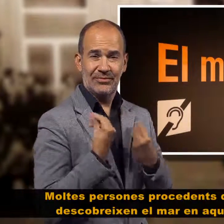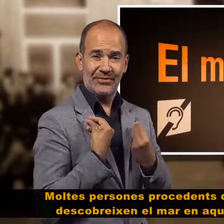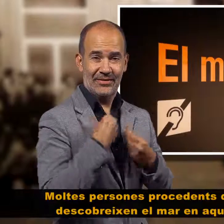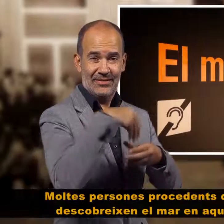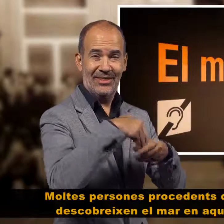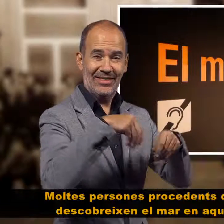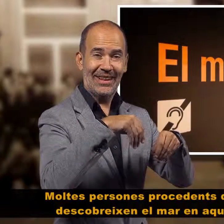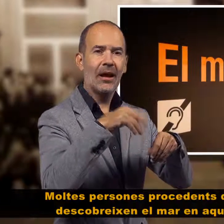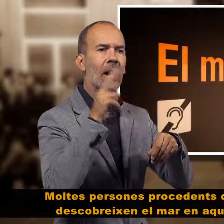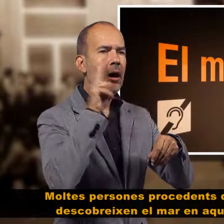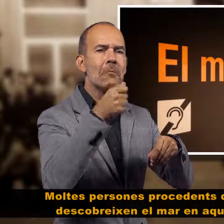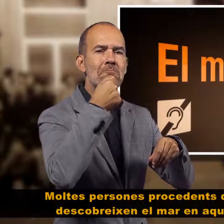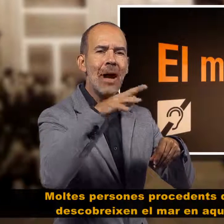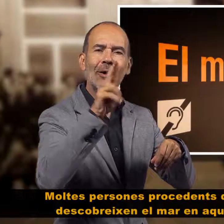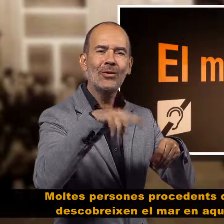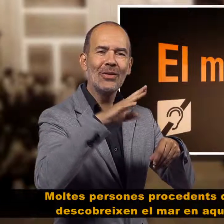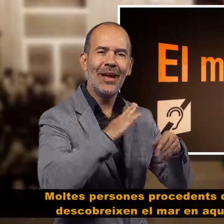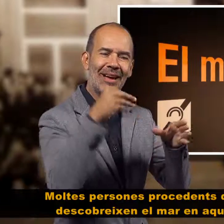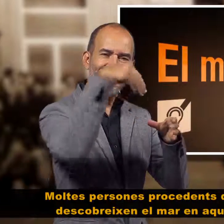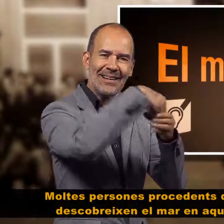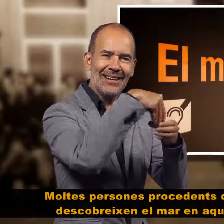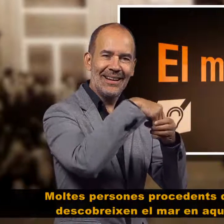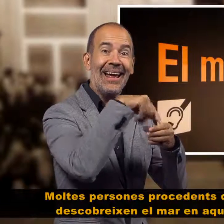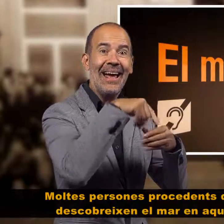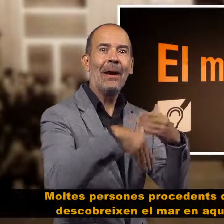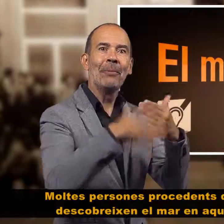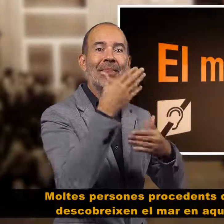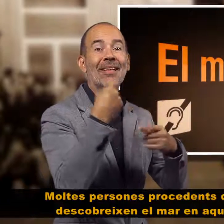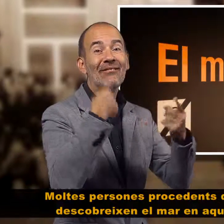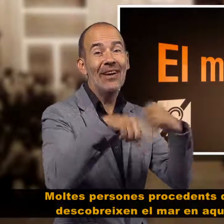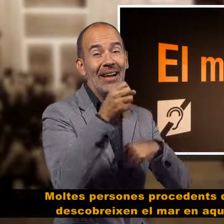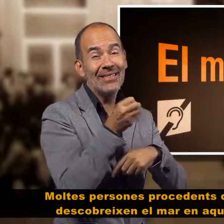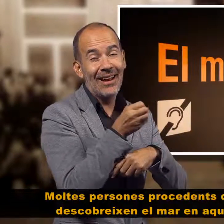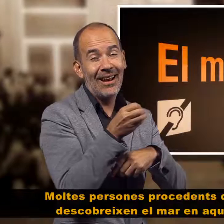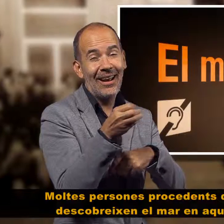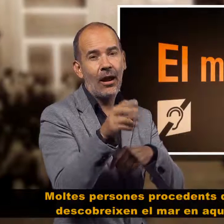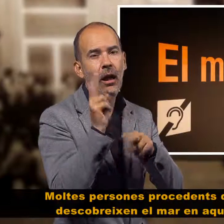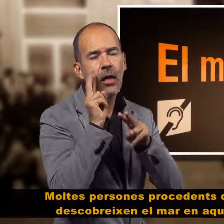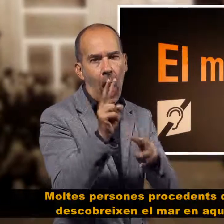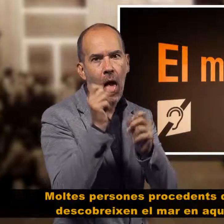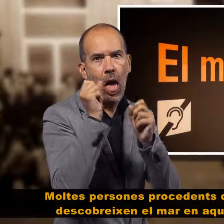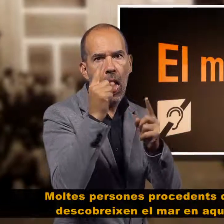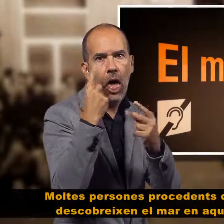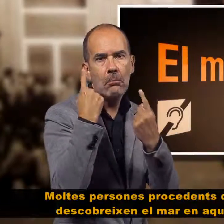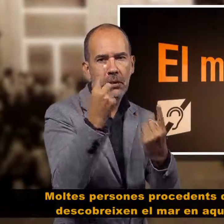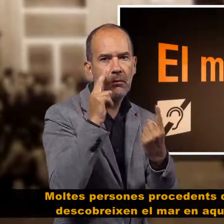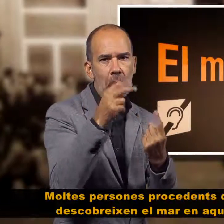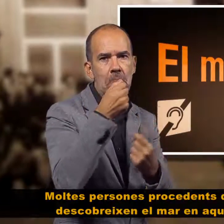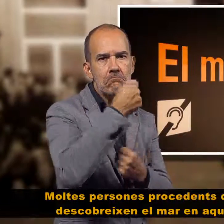Moltes persones procedents de terres interiors descobreixen el mar en aquest llarg